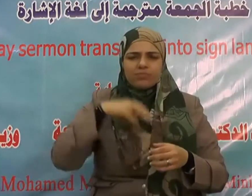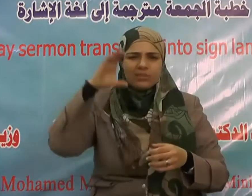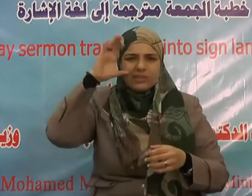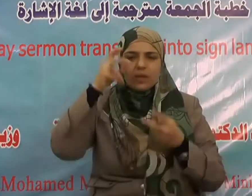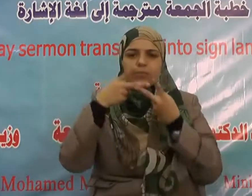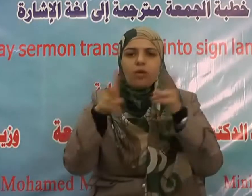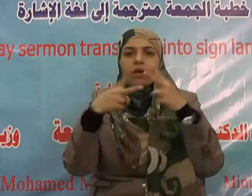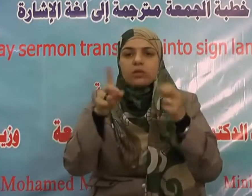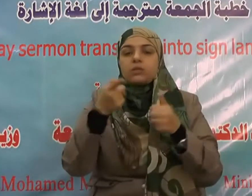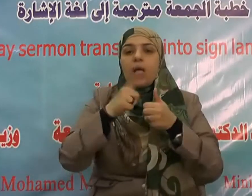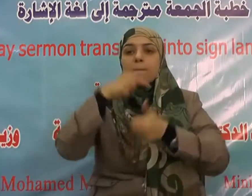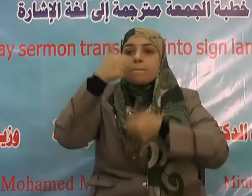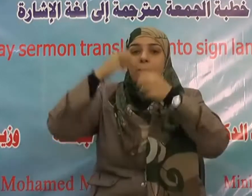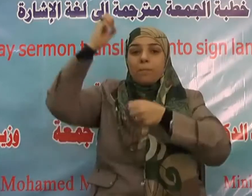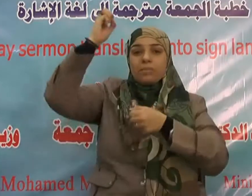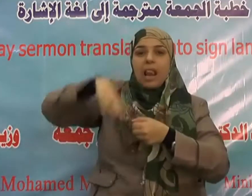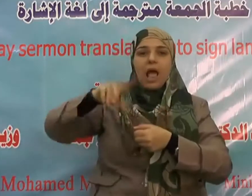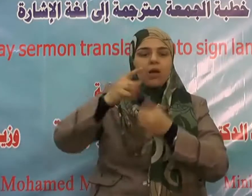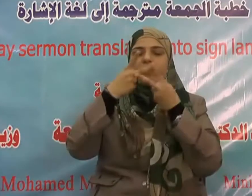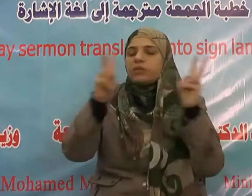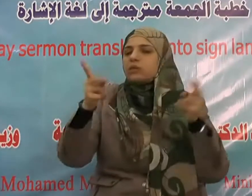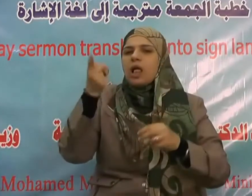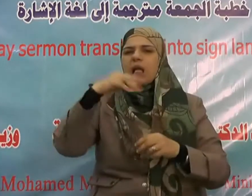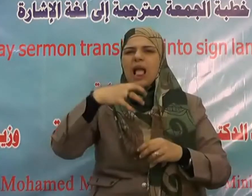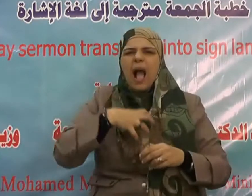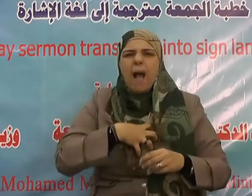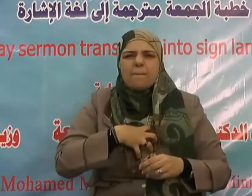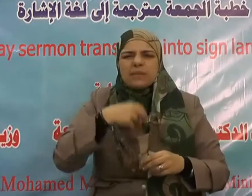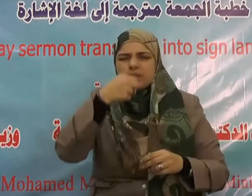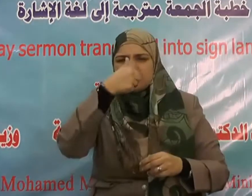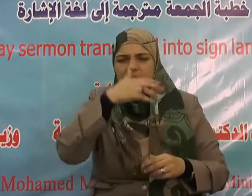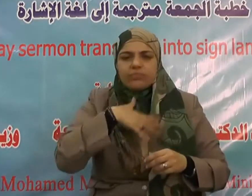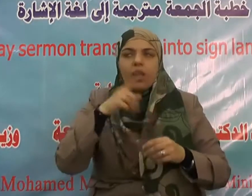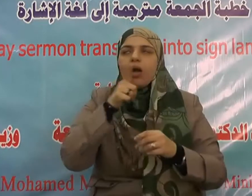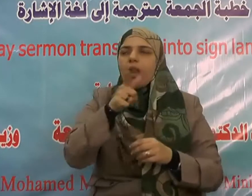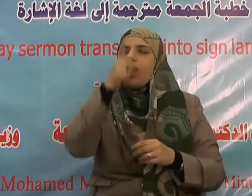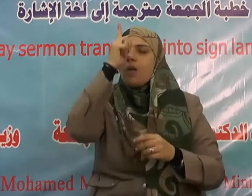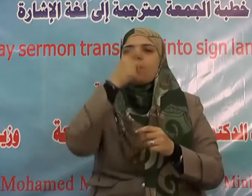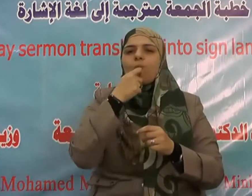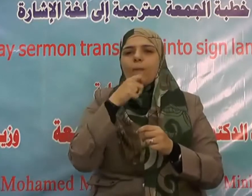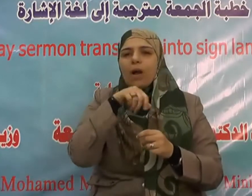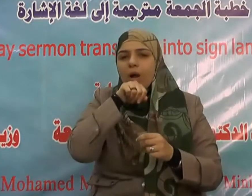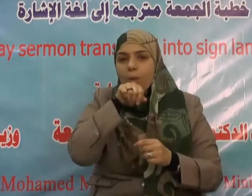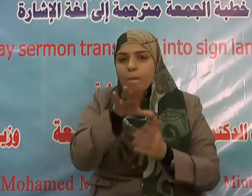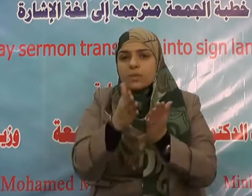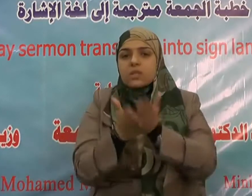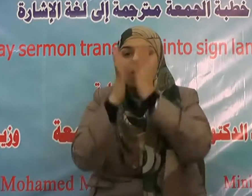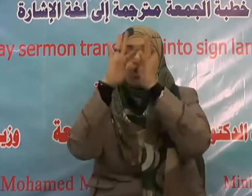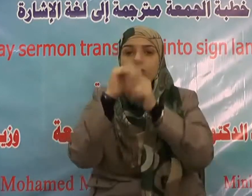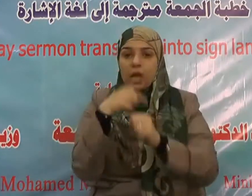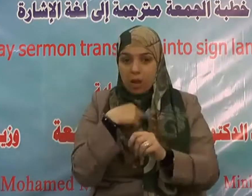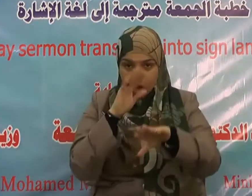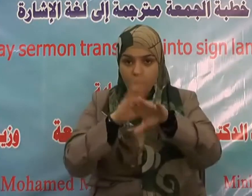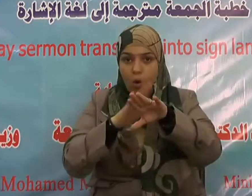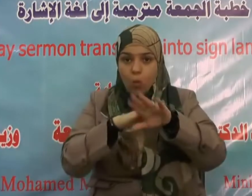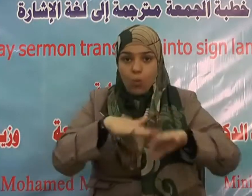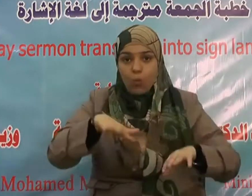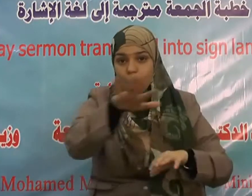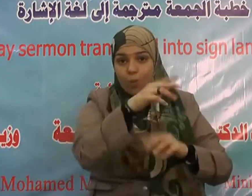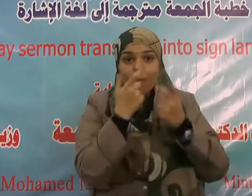إني كنت من الظالمين فقد قال الله تعالى بعد ذلك